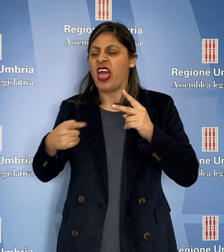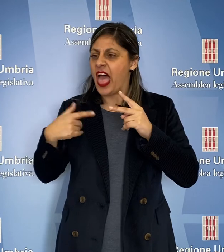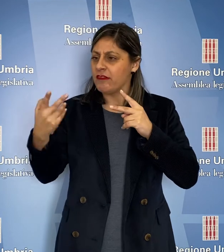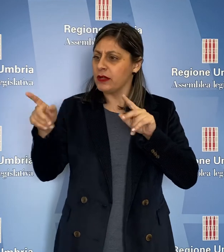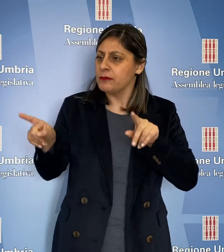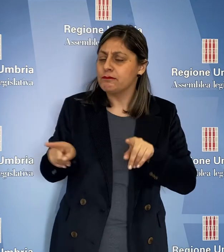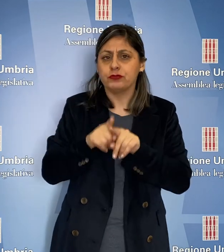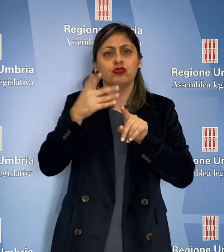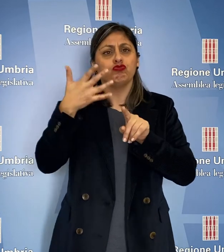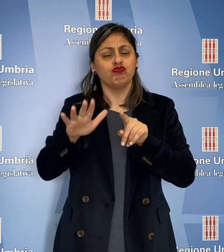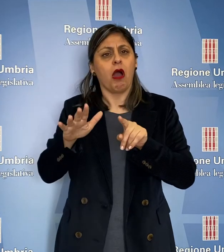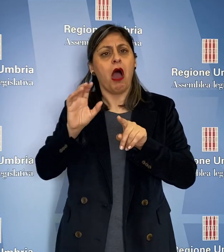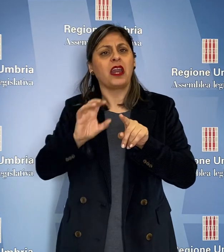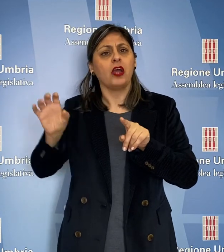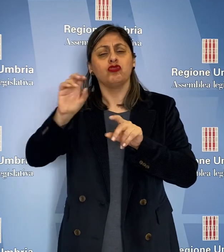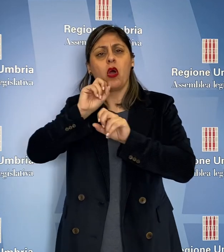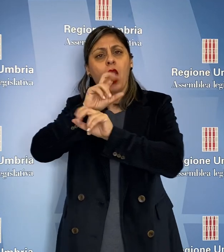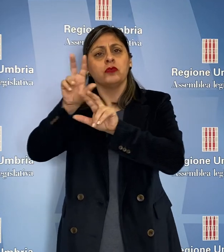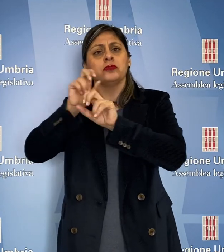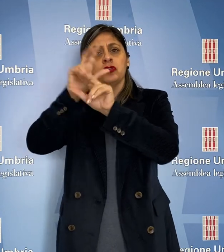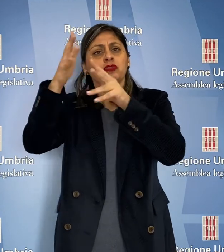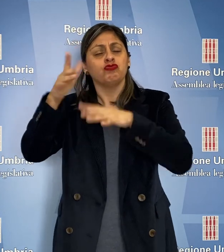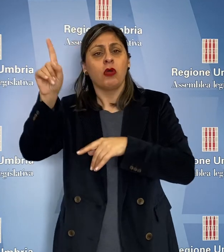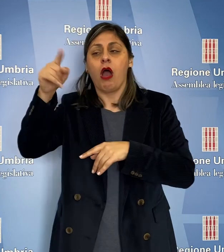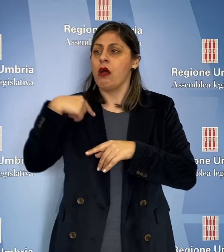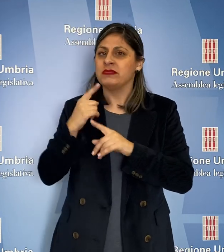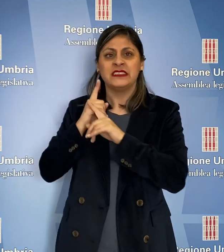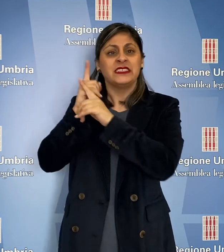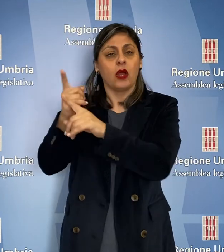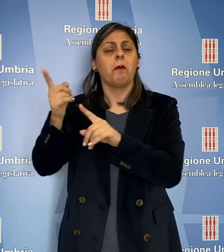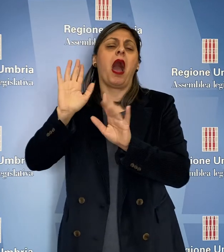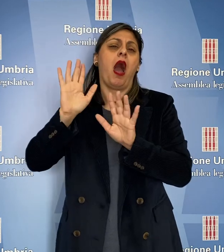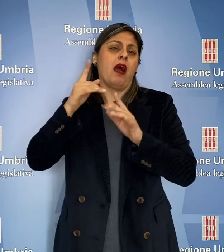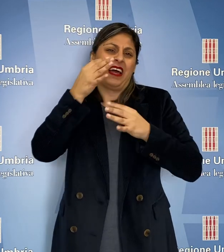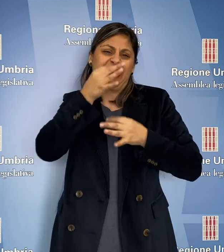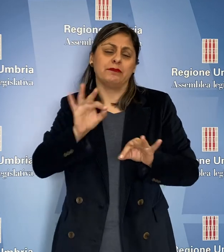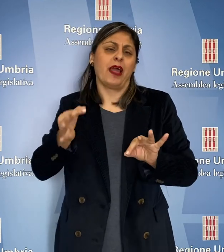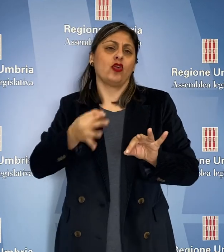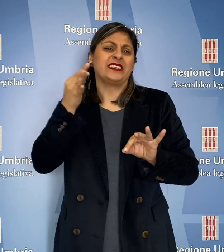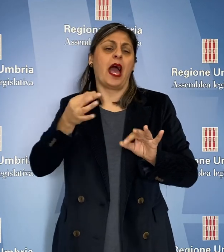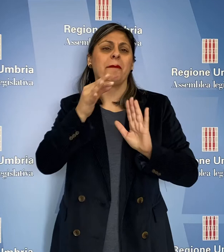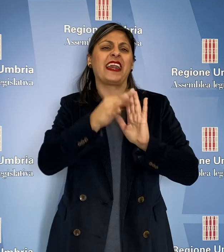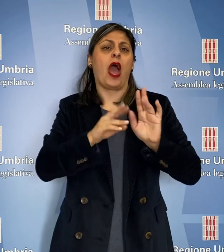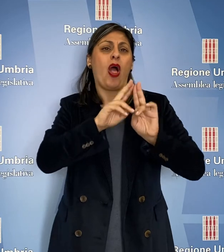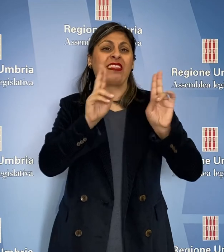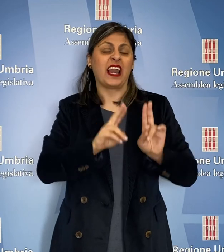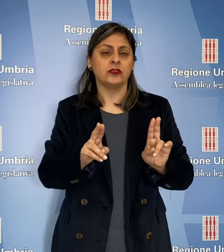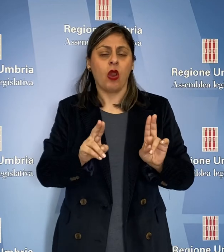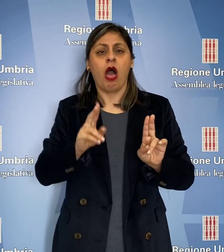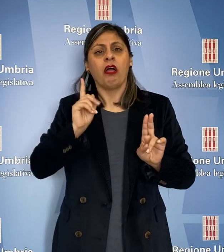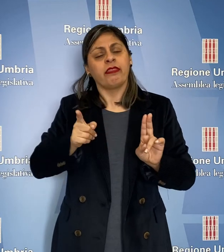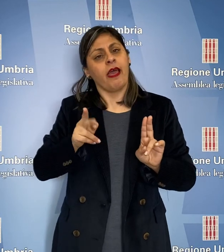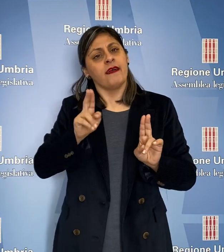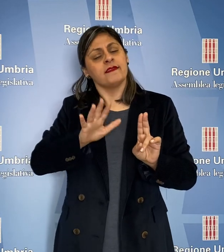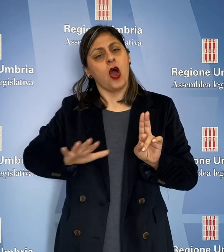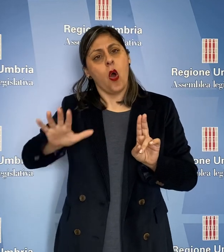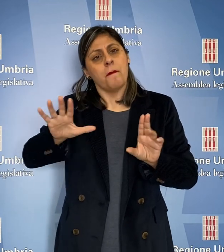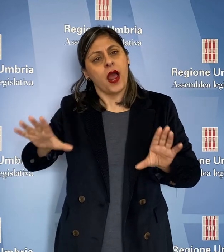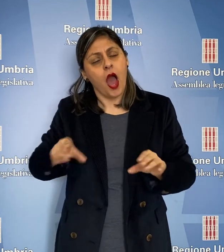iniziative già annunciate da altre regioni e nel rispetto delle procedure e delle regole internazionali, di attivarsi immediatamente a